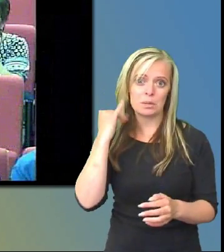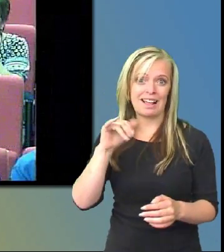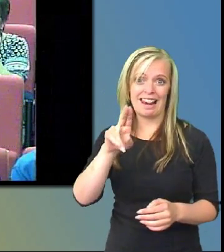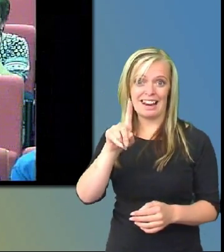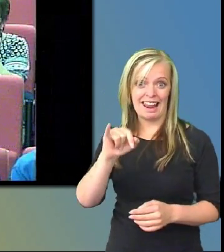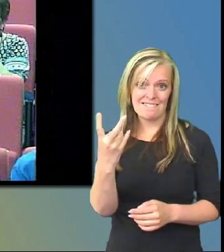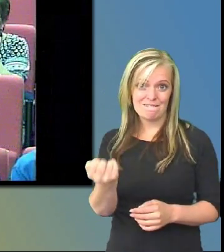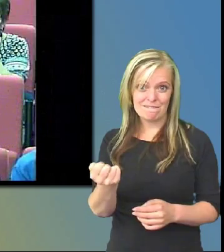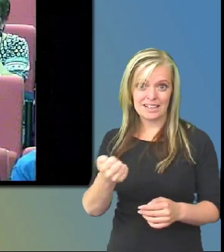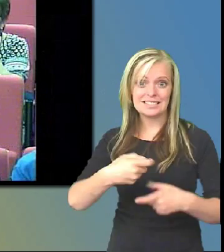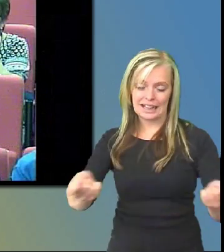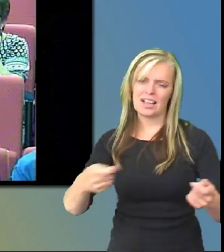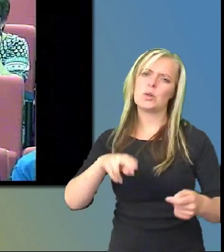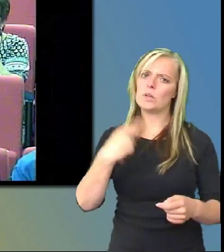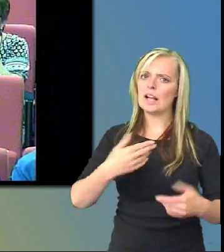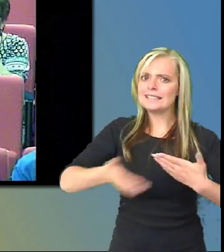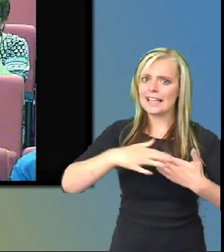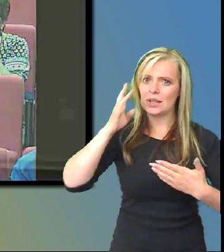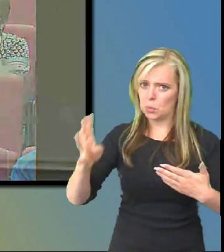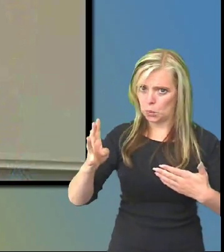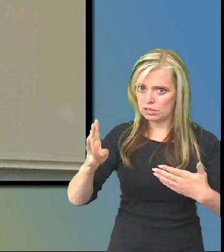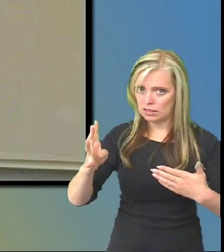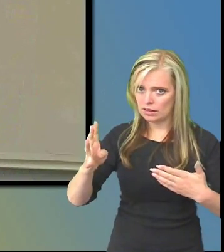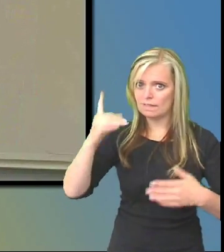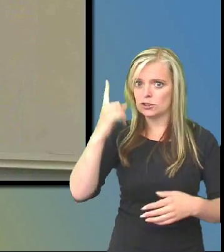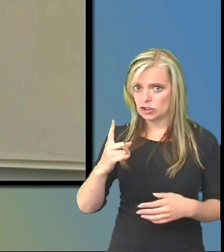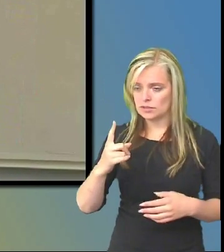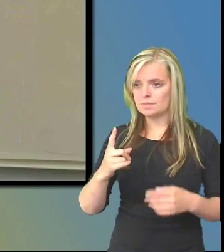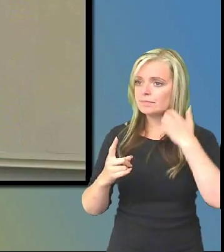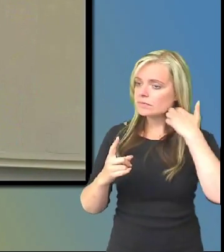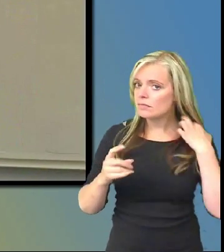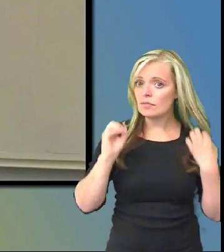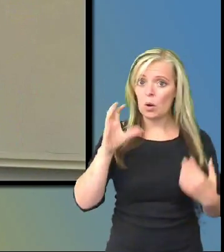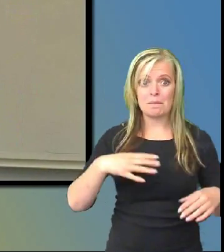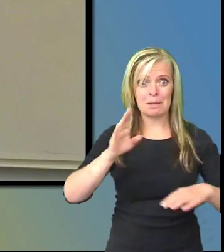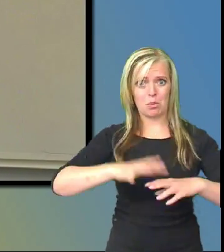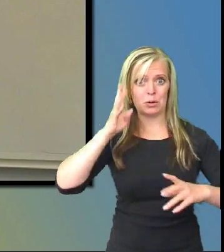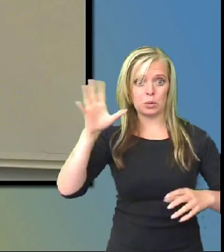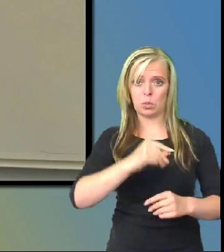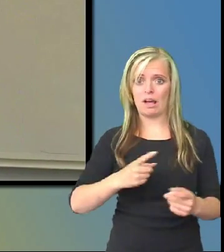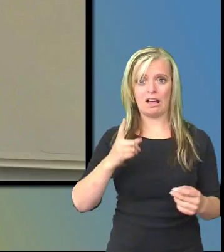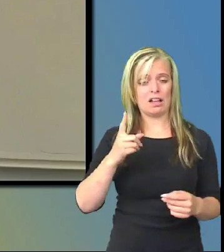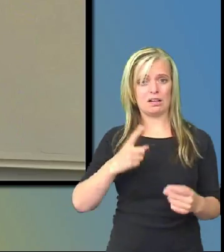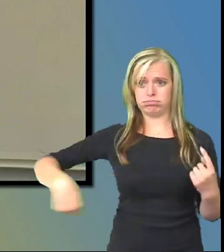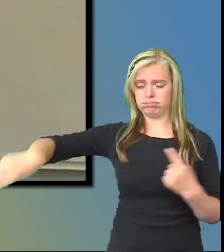ljudet här nu till att börja med att jag inte har gjort det redan. För annars blir det en sån här rundgång. Och det kommer nog att bli rörd. Alltså det är jättespännande.